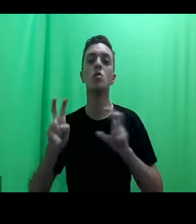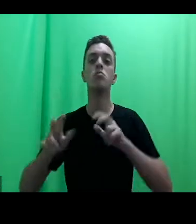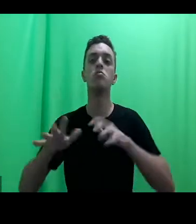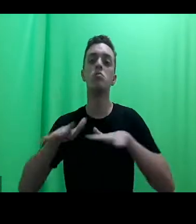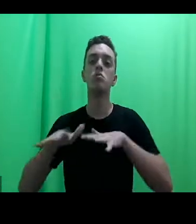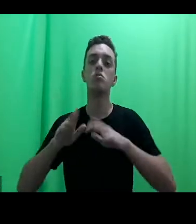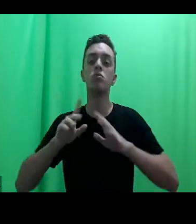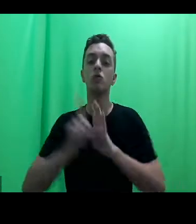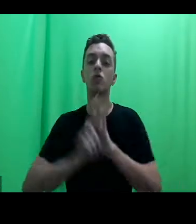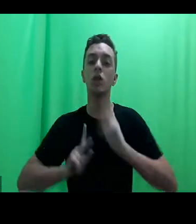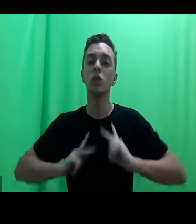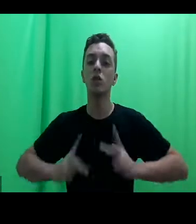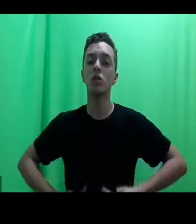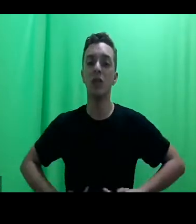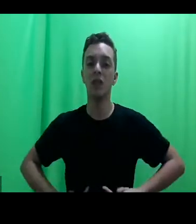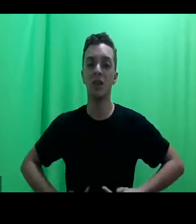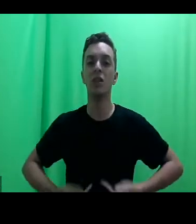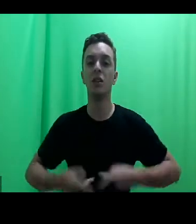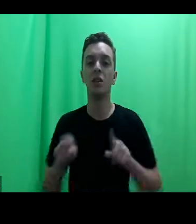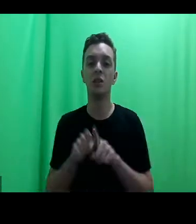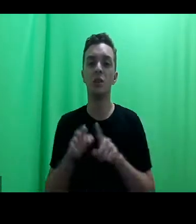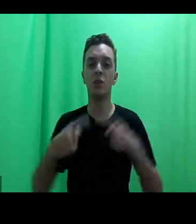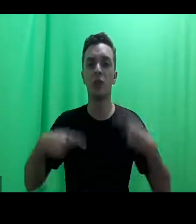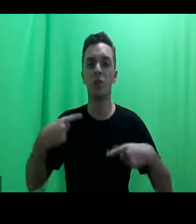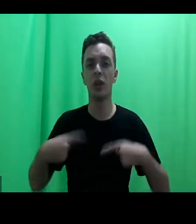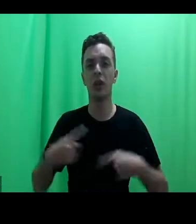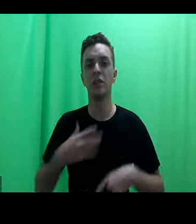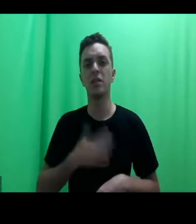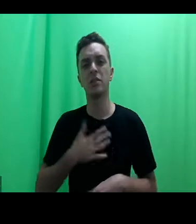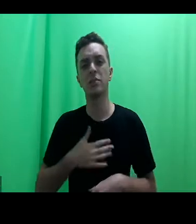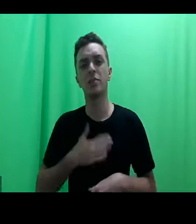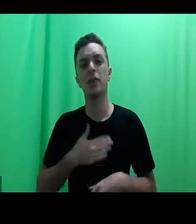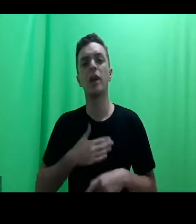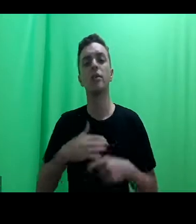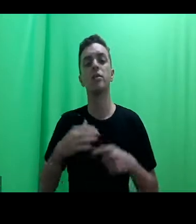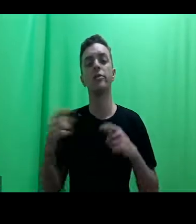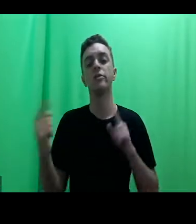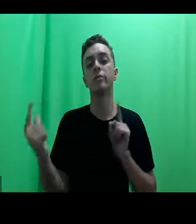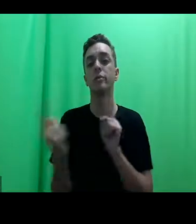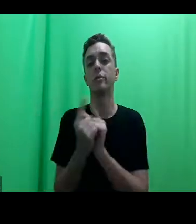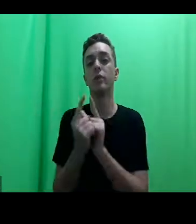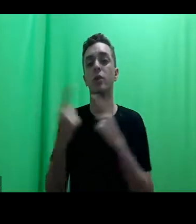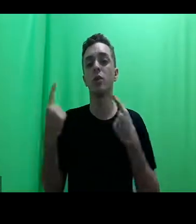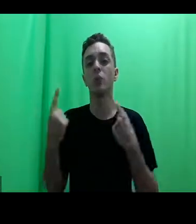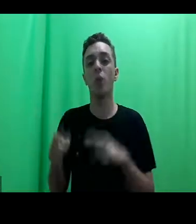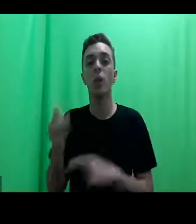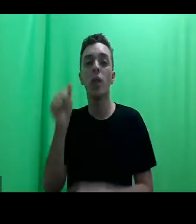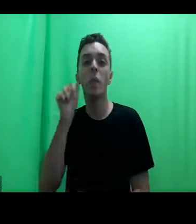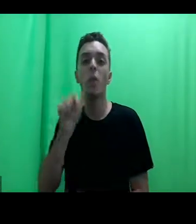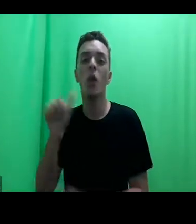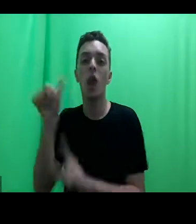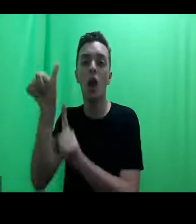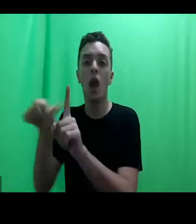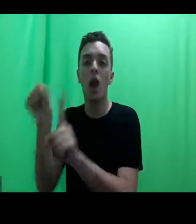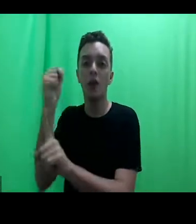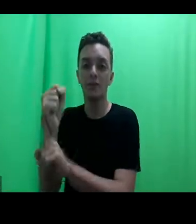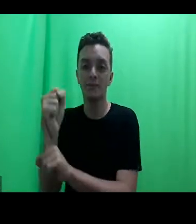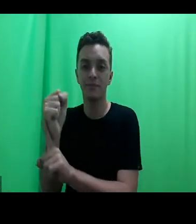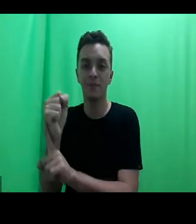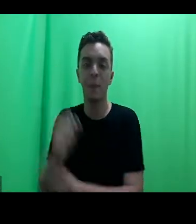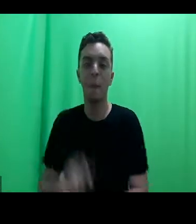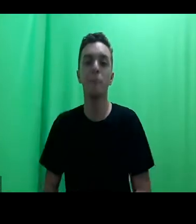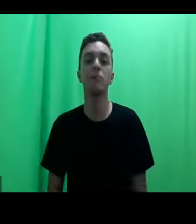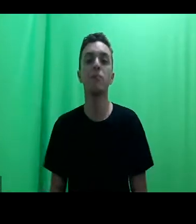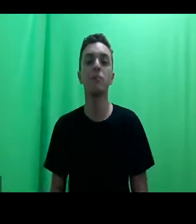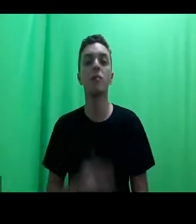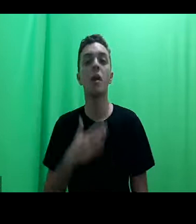humanos, bem como políticas e práticas de enfrentamento à violência contra mulheres. O meu